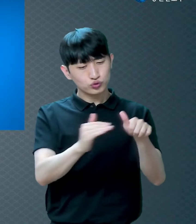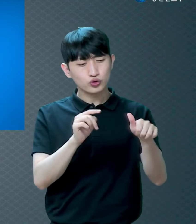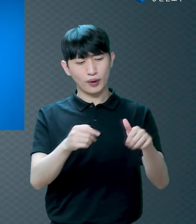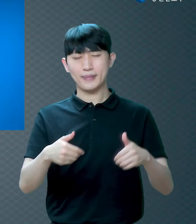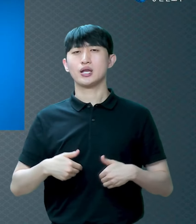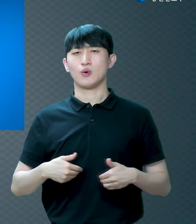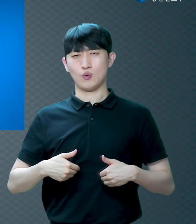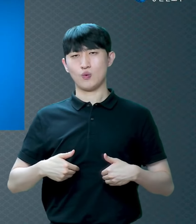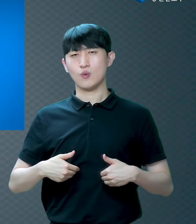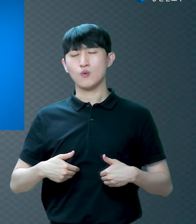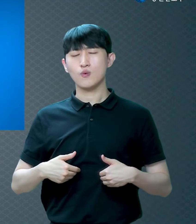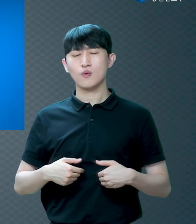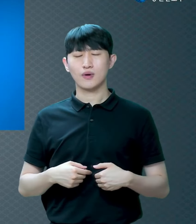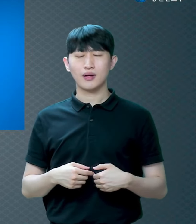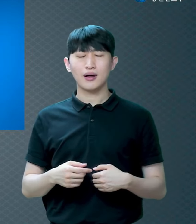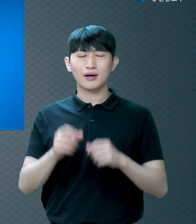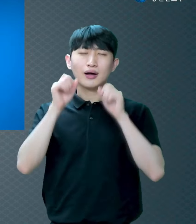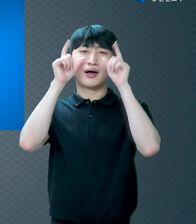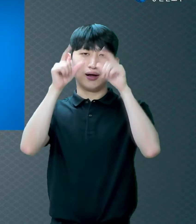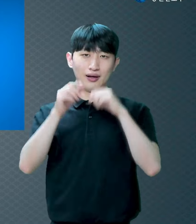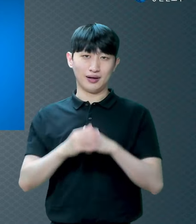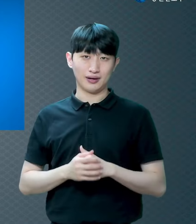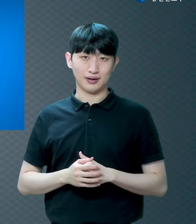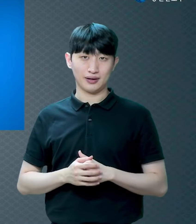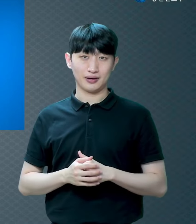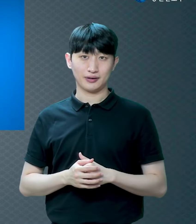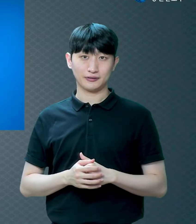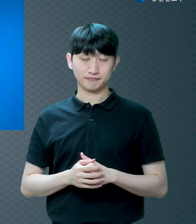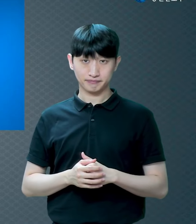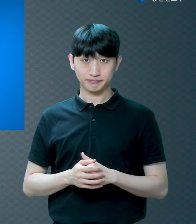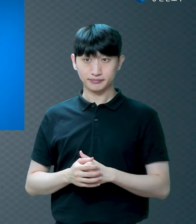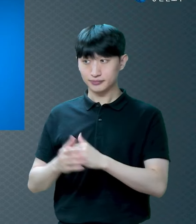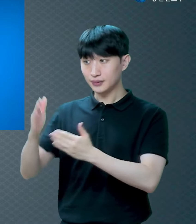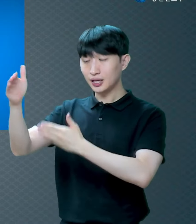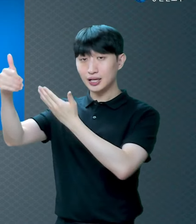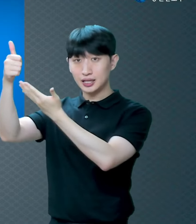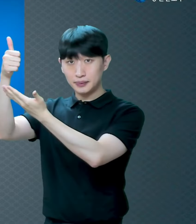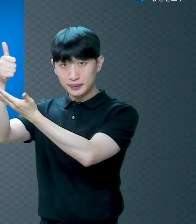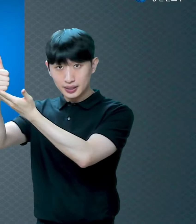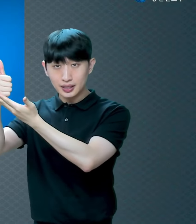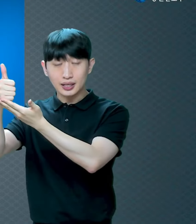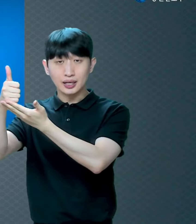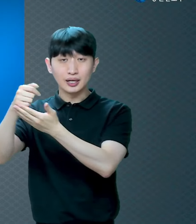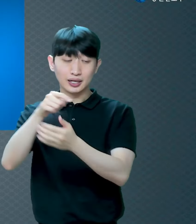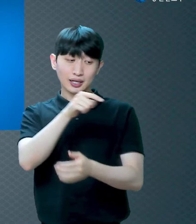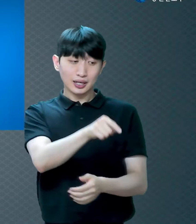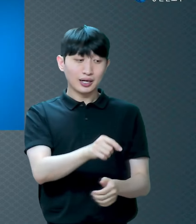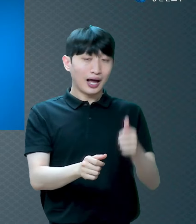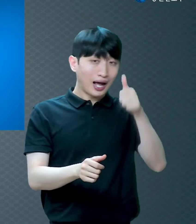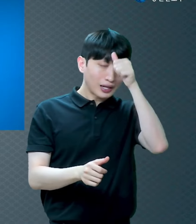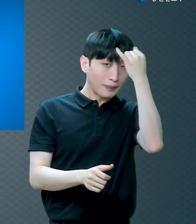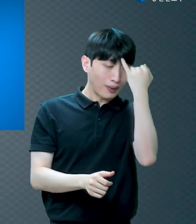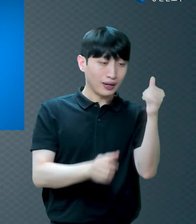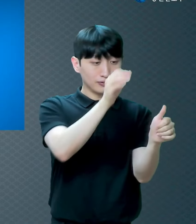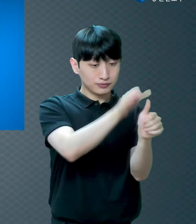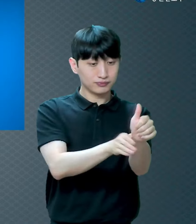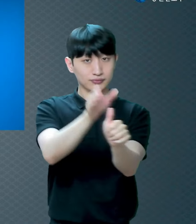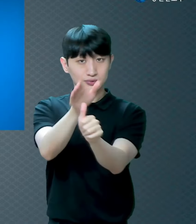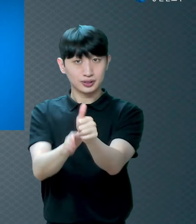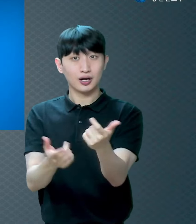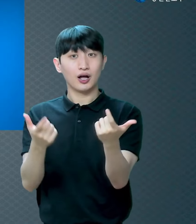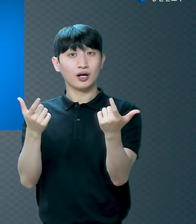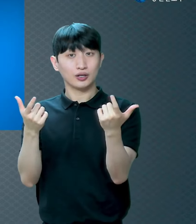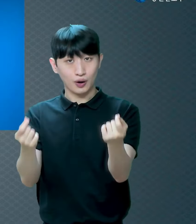그러니까 하나님이 가죽옷을 만드셨던 것처럼 아벨도 양의 첫 새끼로 제사를